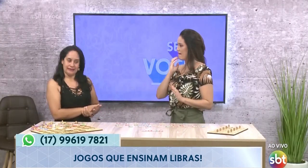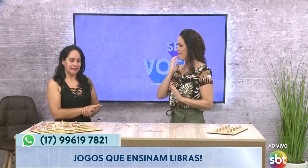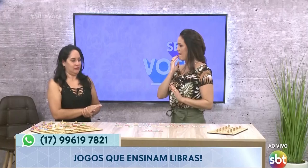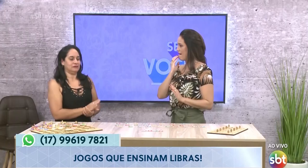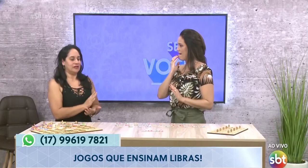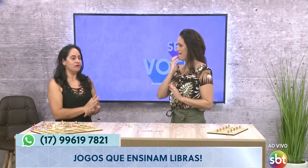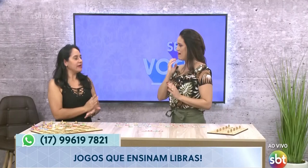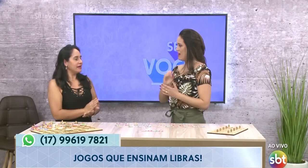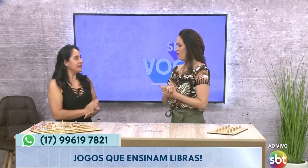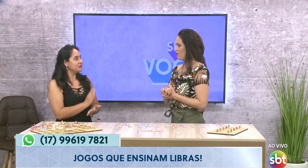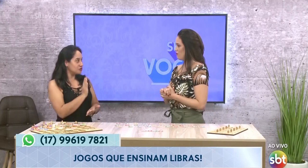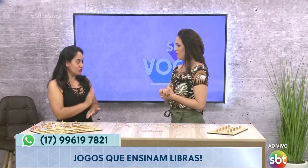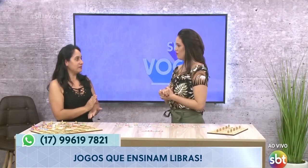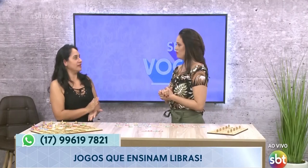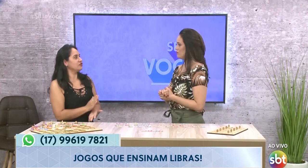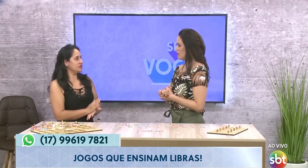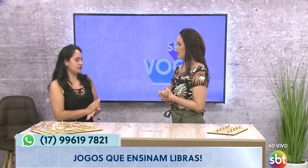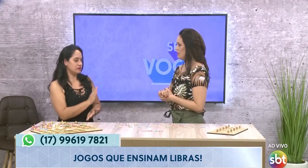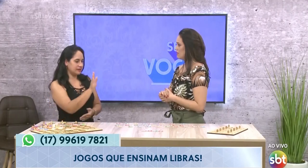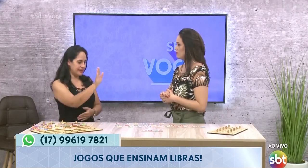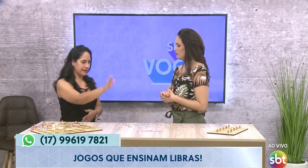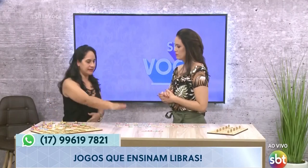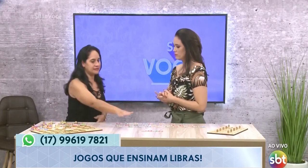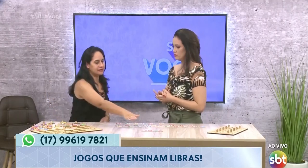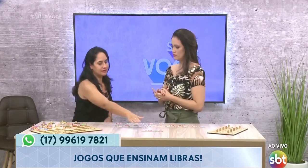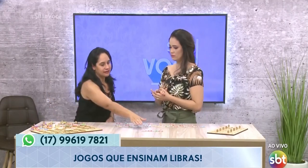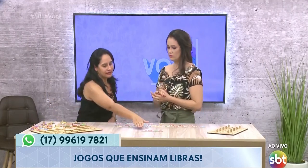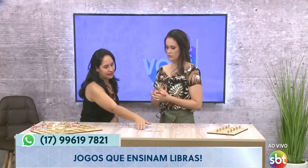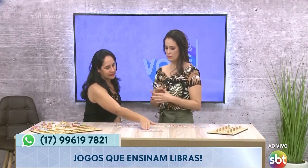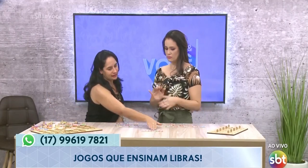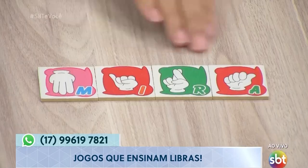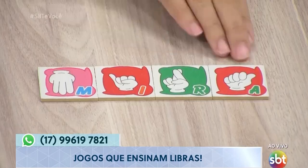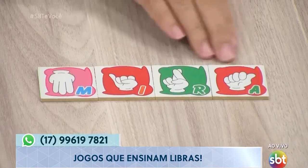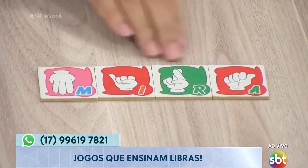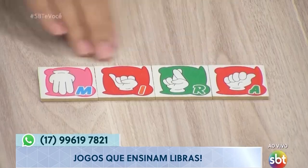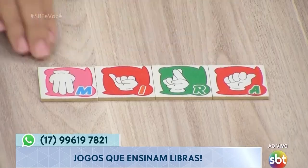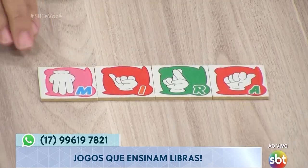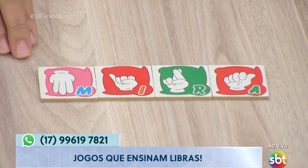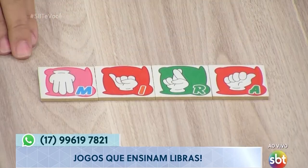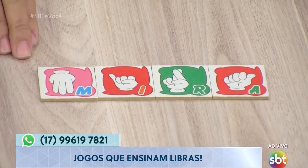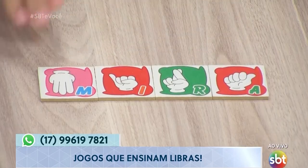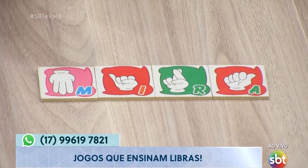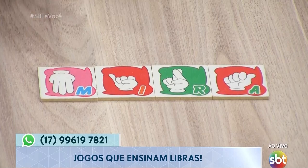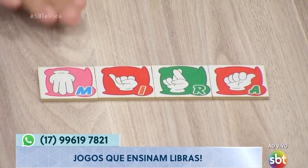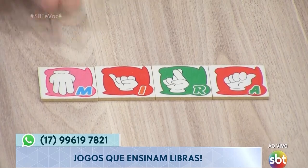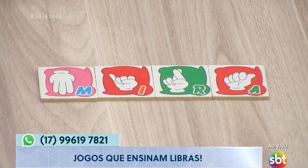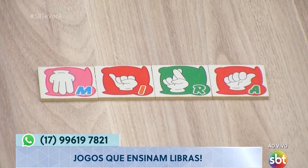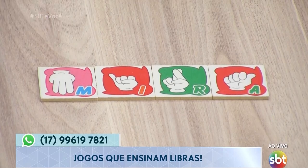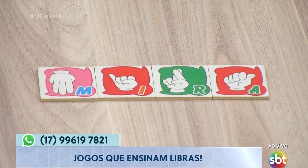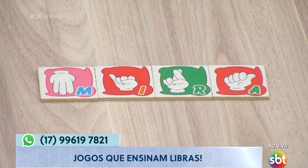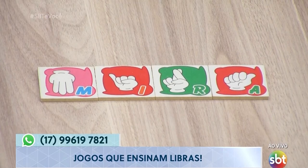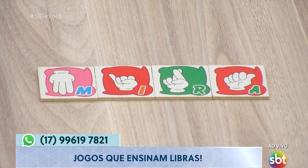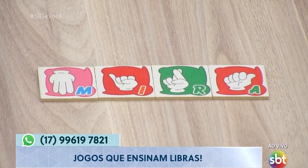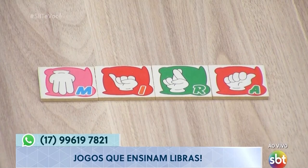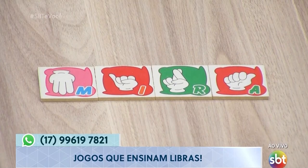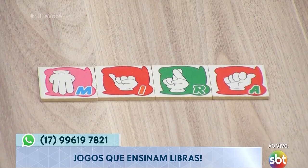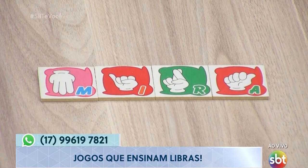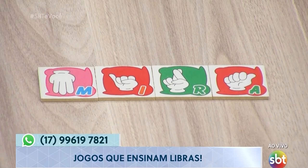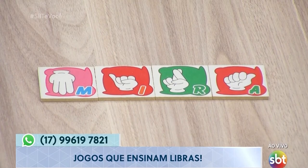Não. Não é somente isso. Essa aprendizagem aqui é pra comunicar o seu nome. Então, assim,